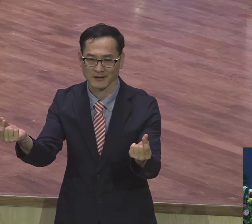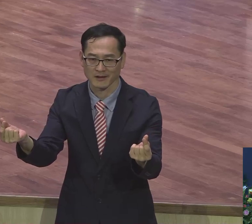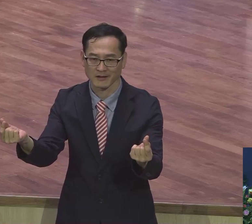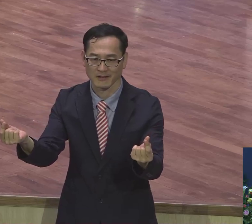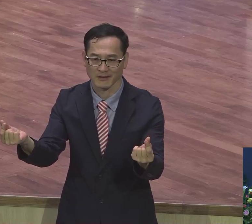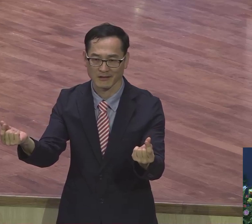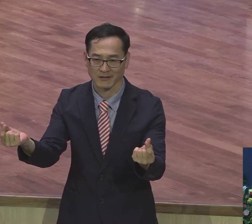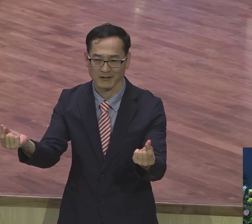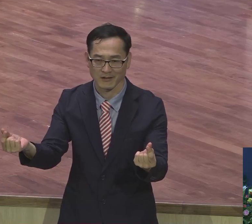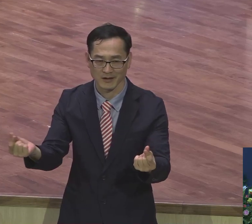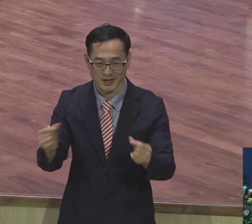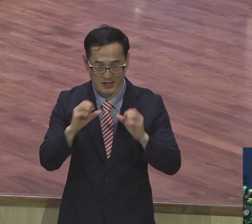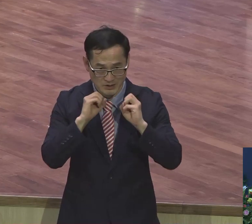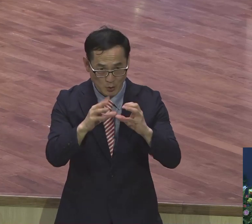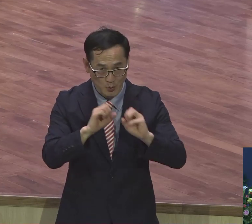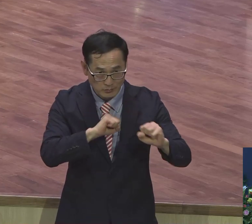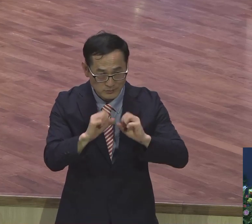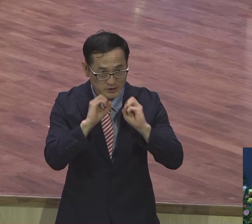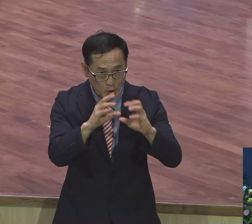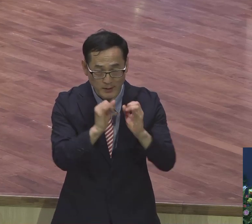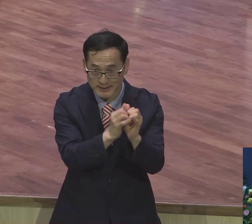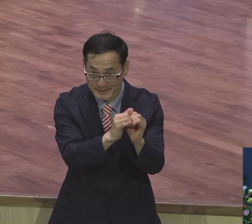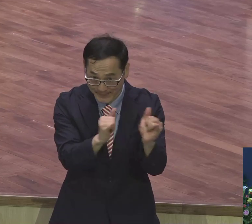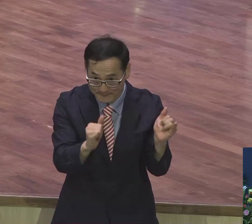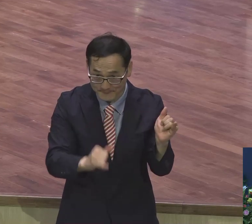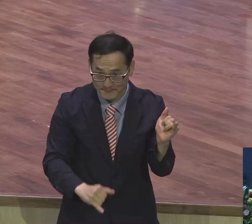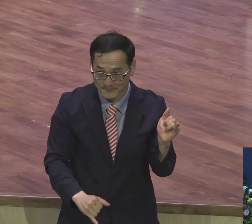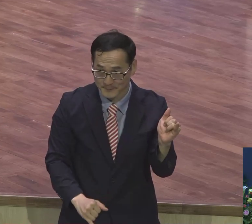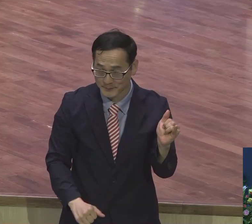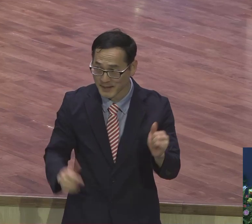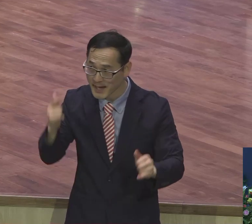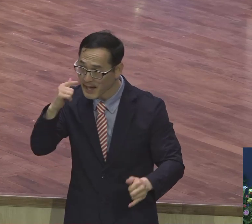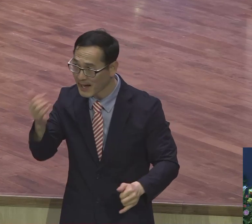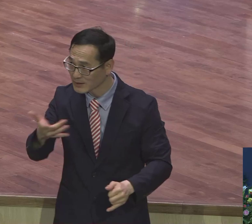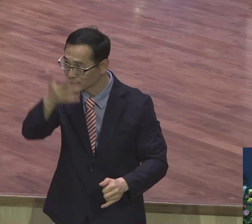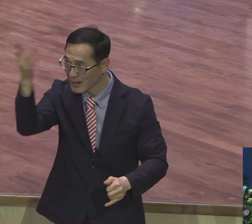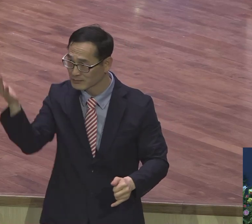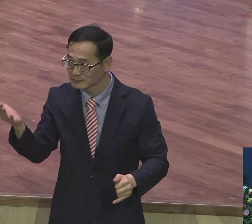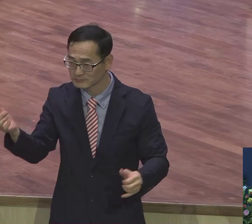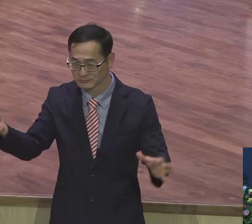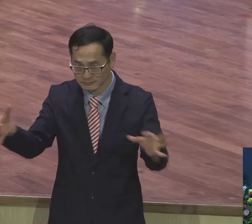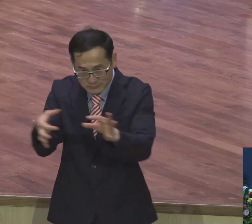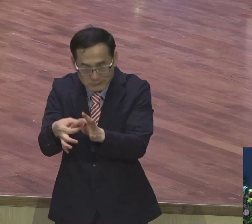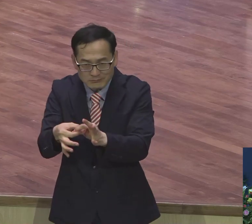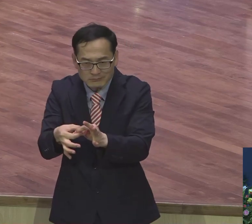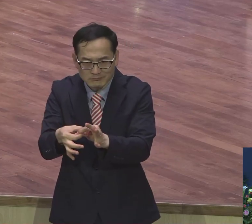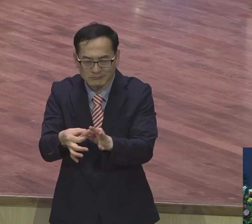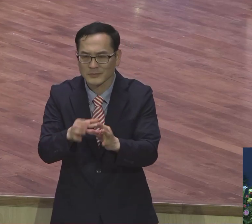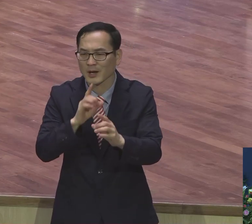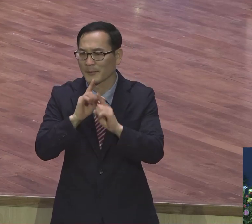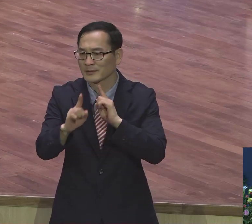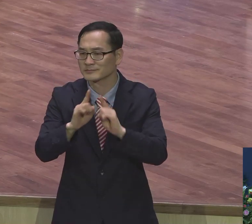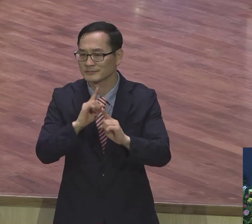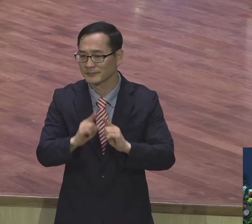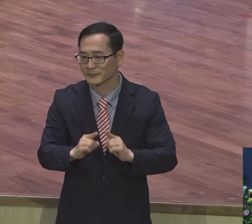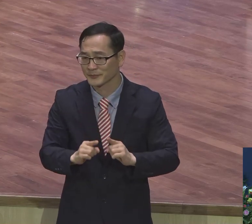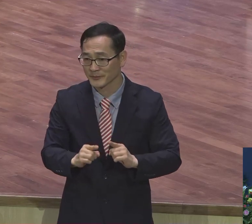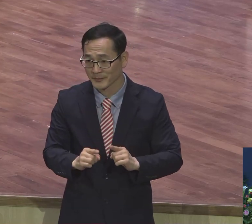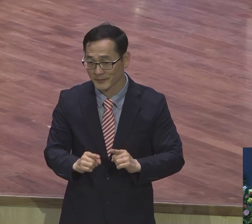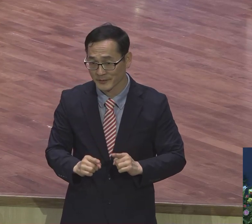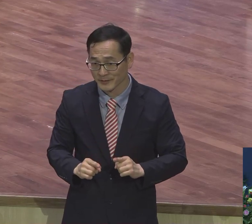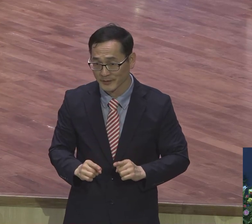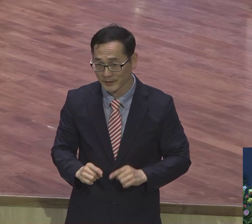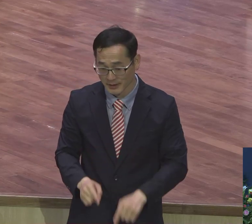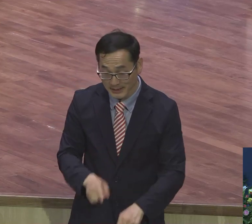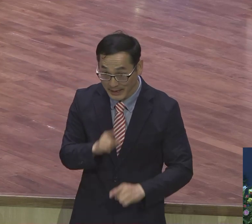이 전도자의 삶과 아름다움을 며칠 시키고 있어요. 그런데 이 말씀은요. 원래